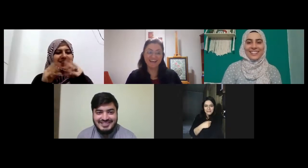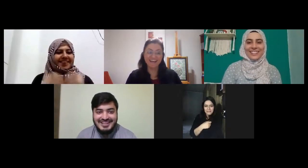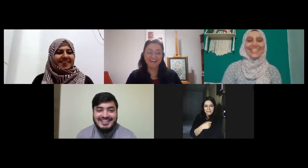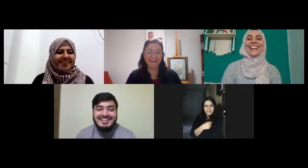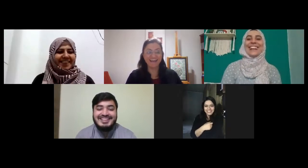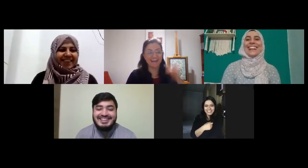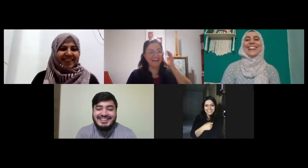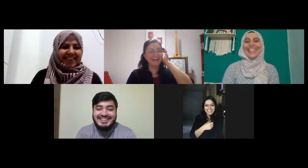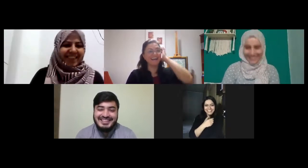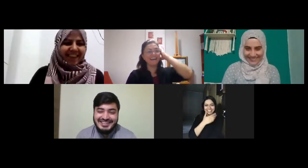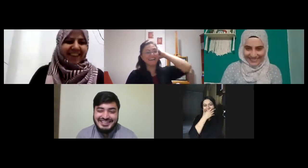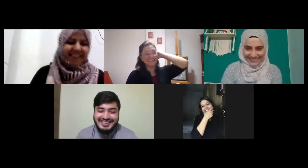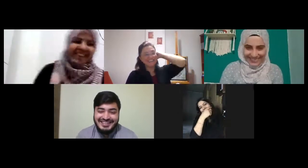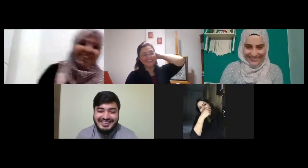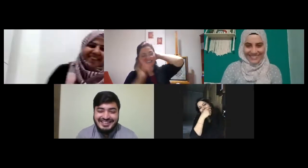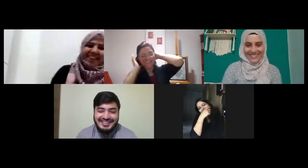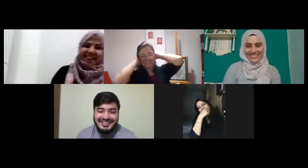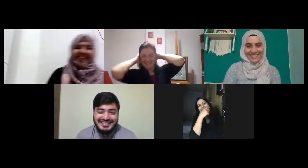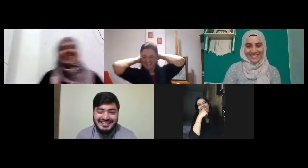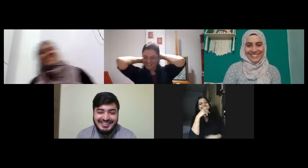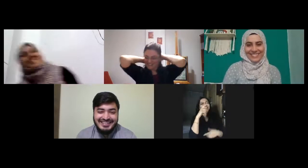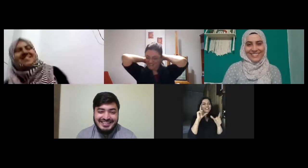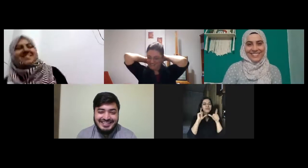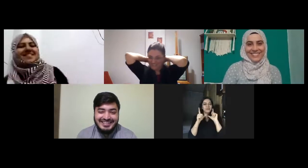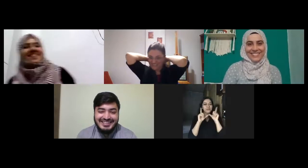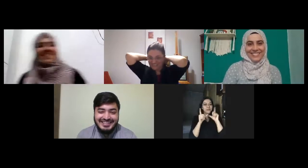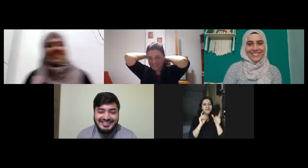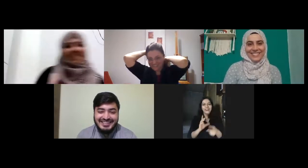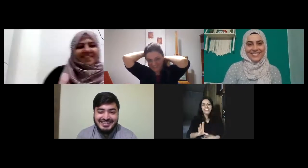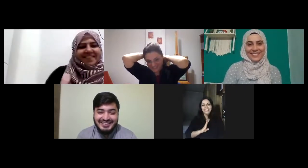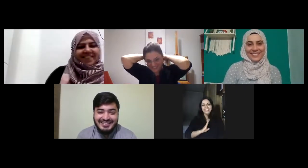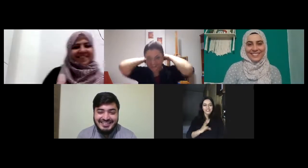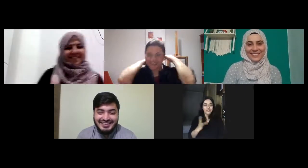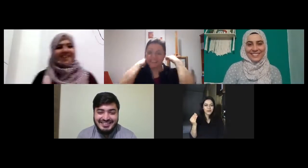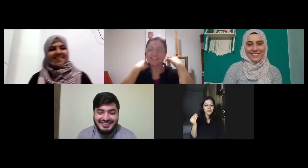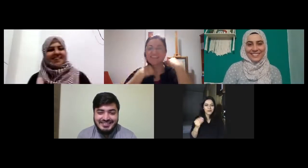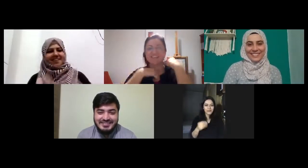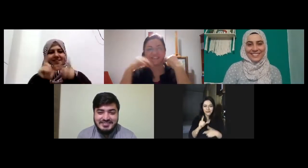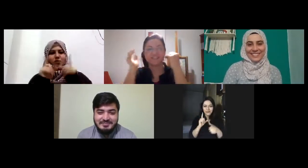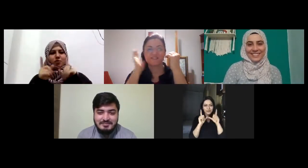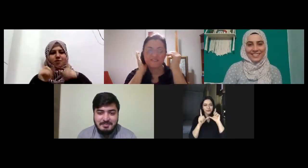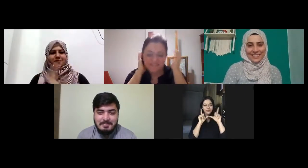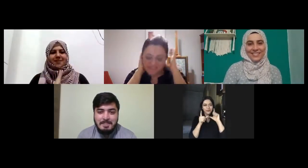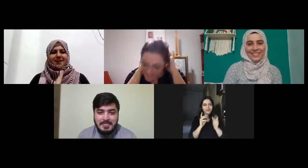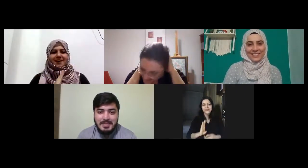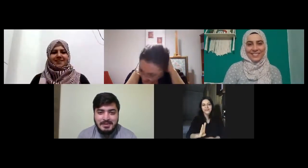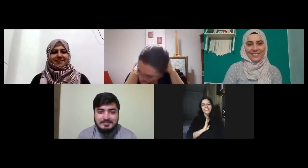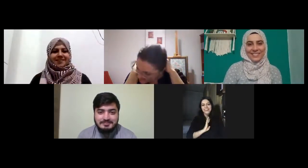o adamı evet gürültü var çok gürültü var